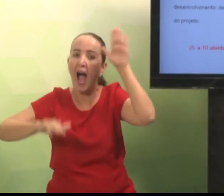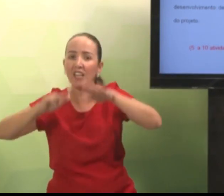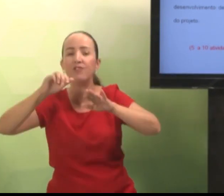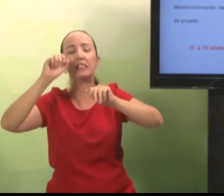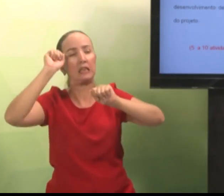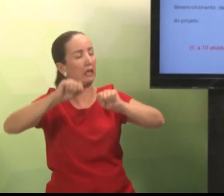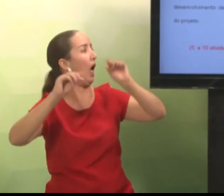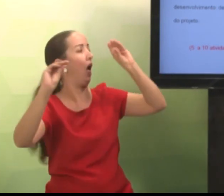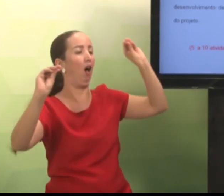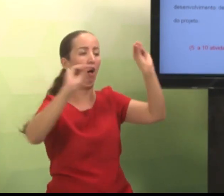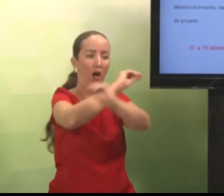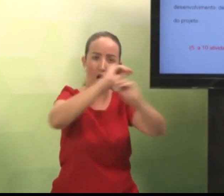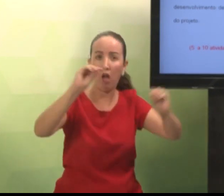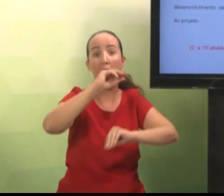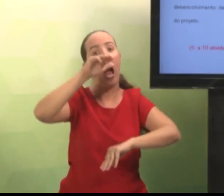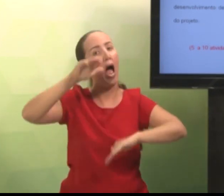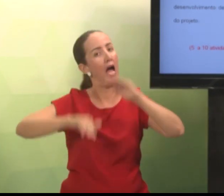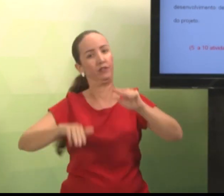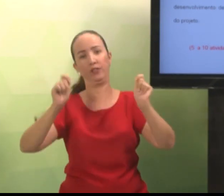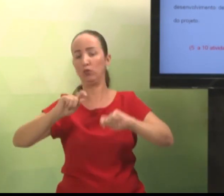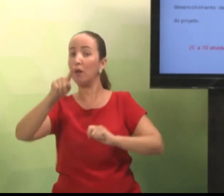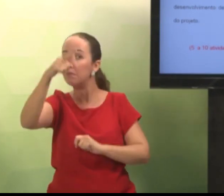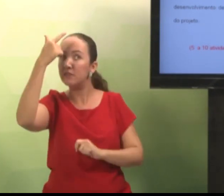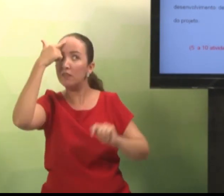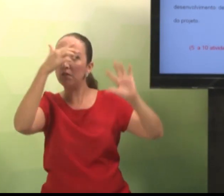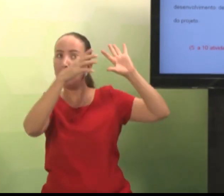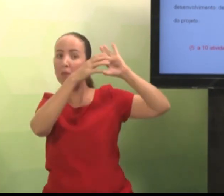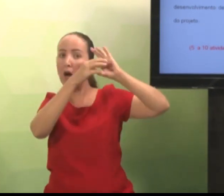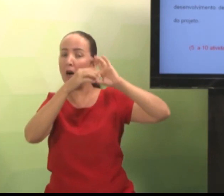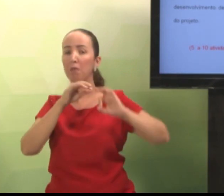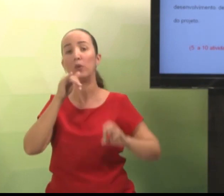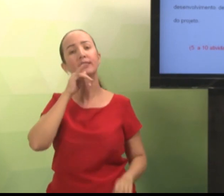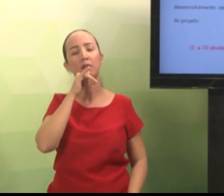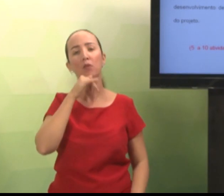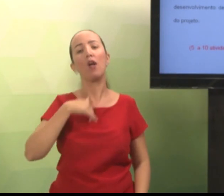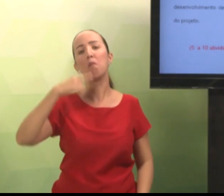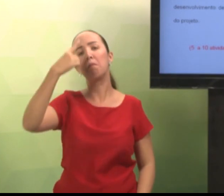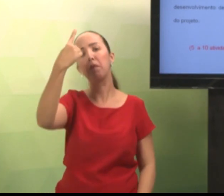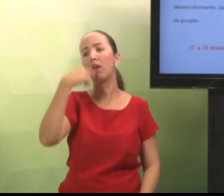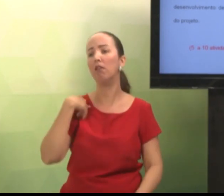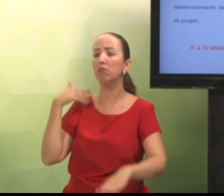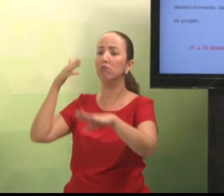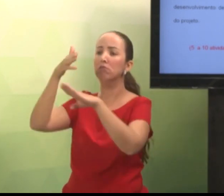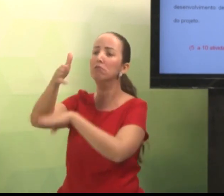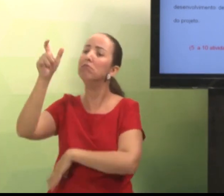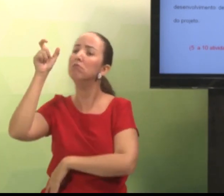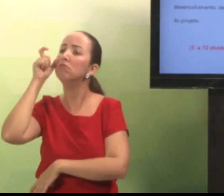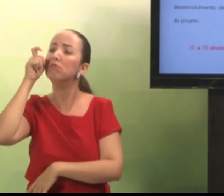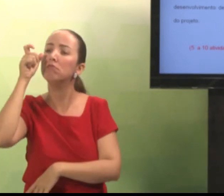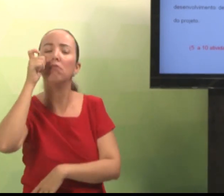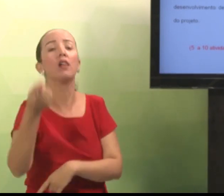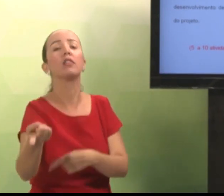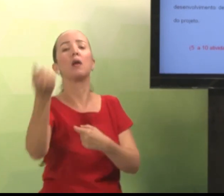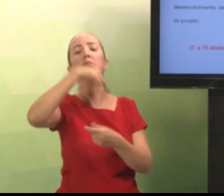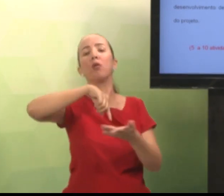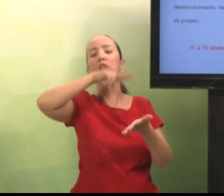organizar esse tempo, estruturar aqui, refletir sobre isso. Porque primeiro você vai fazer a observação para depois fazer a leitura.